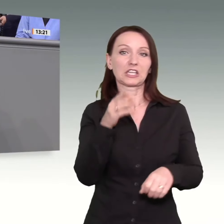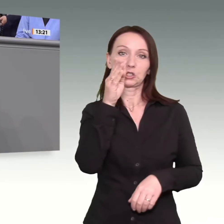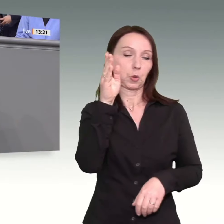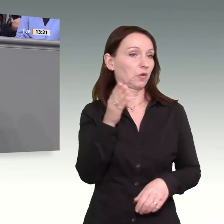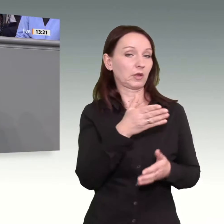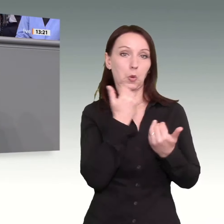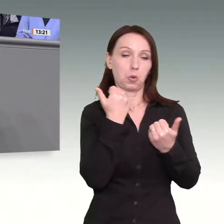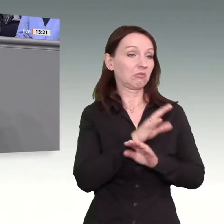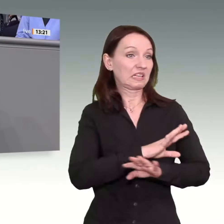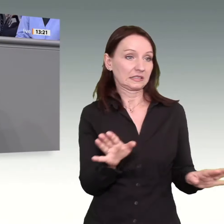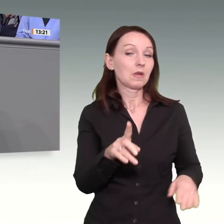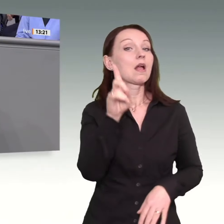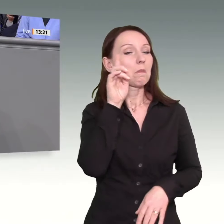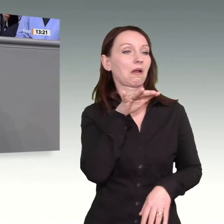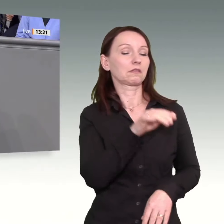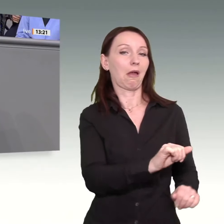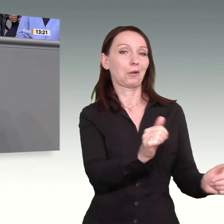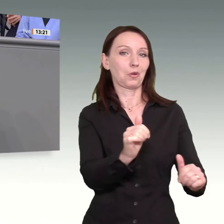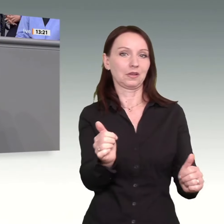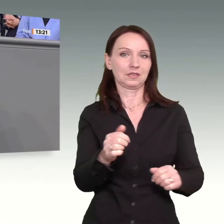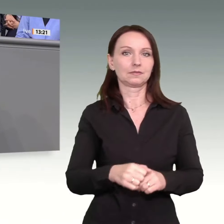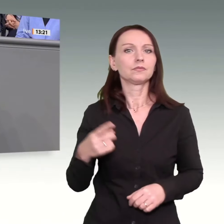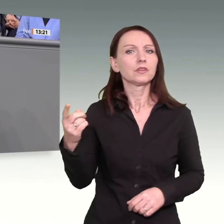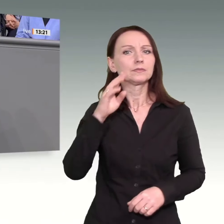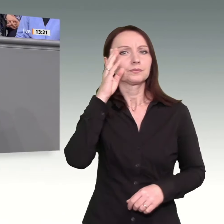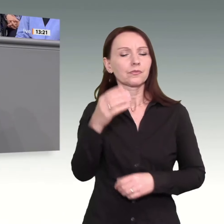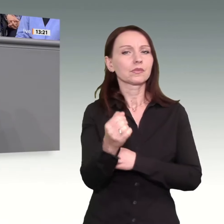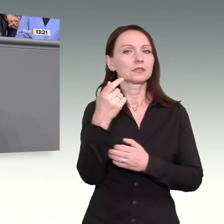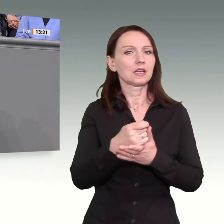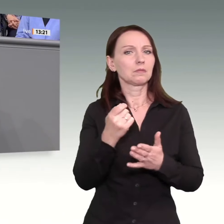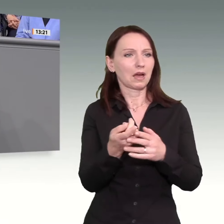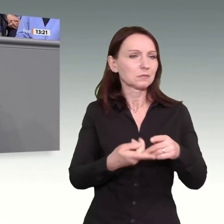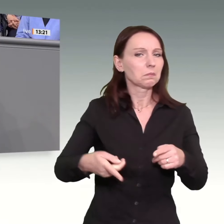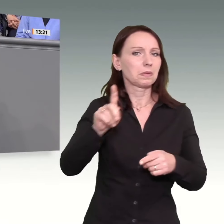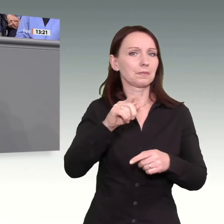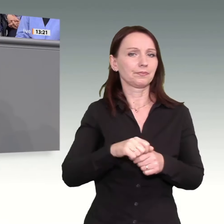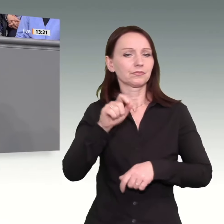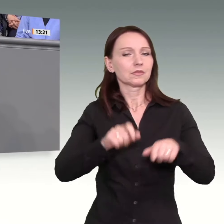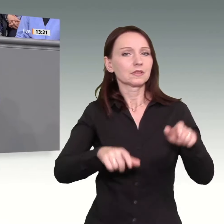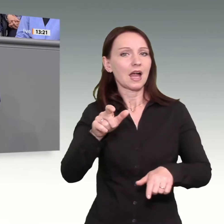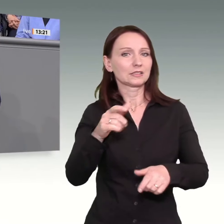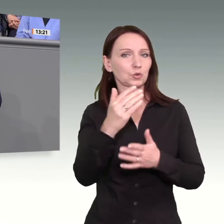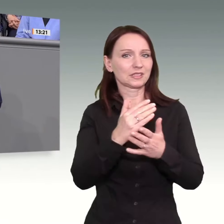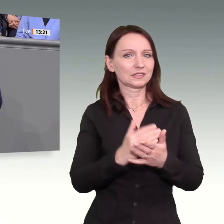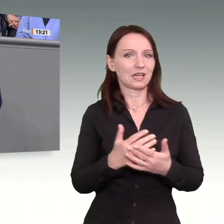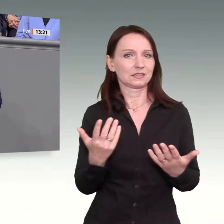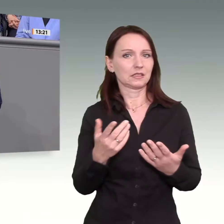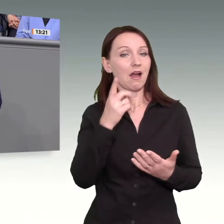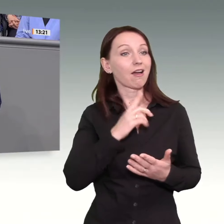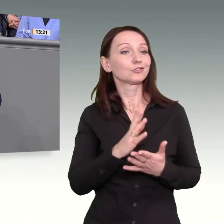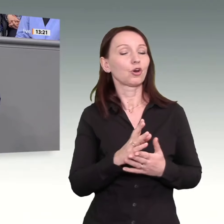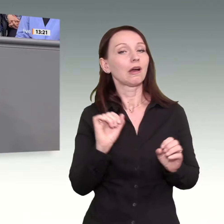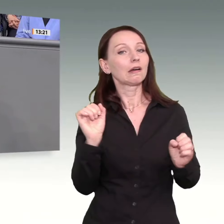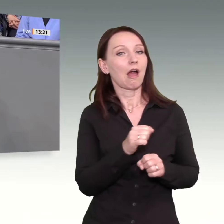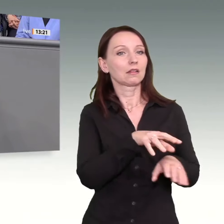Heizungsgesetz, das sind kalte Enteignungen. Eigentum, meine Damen und Herren, Eigentum ist aber die Grundlage